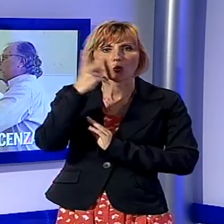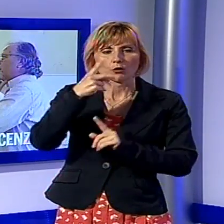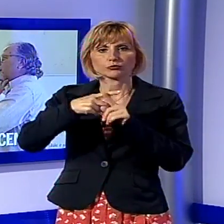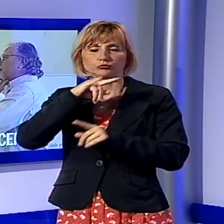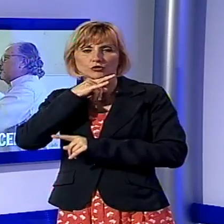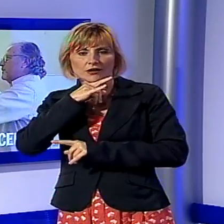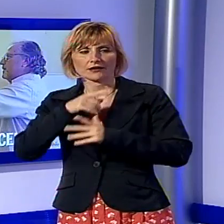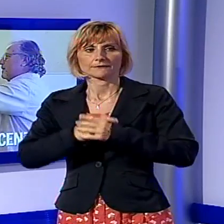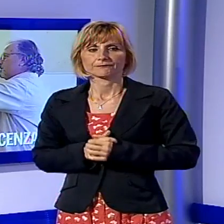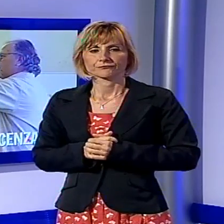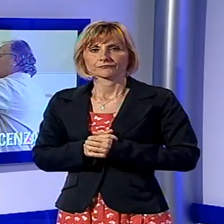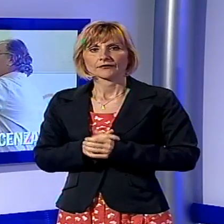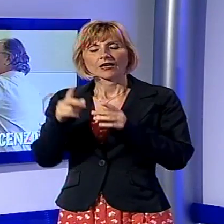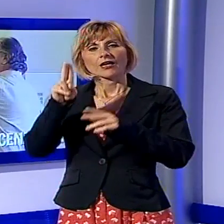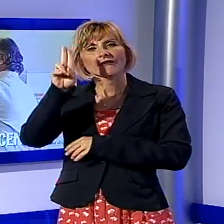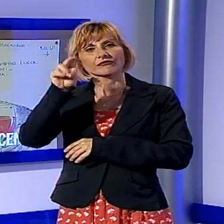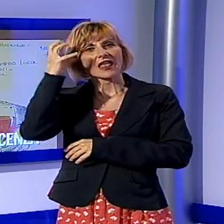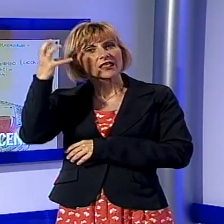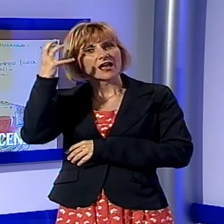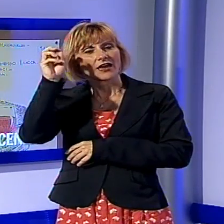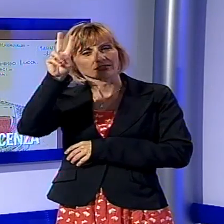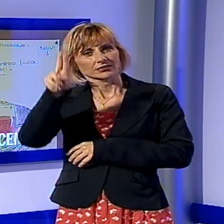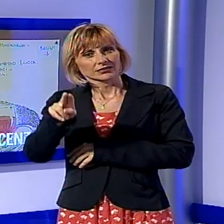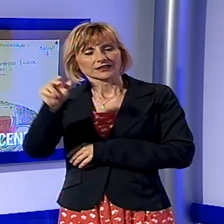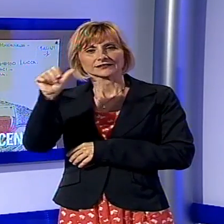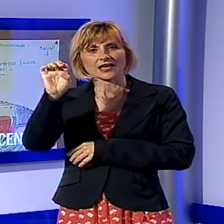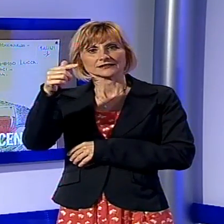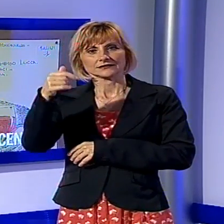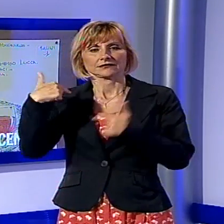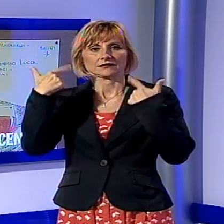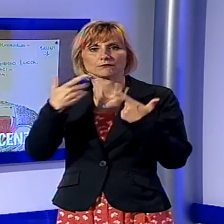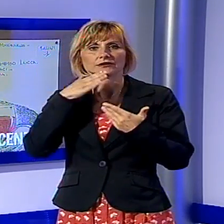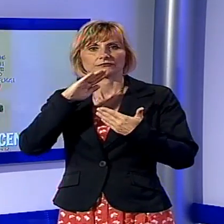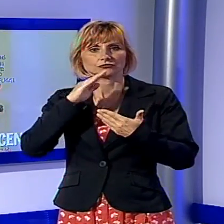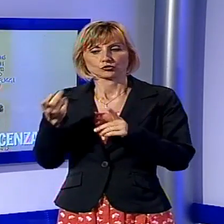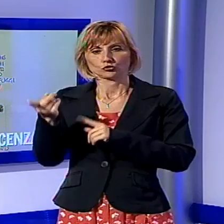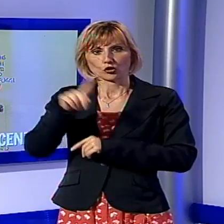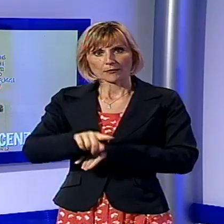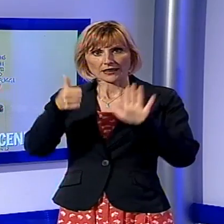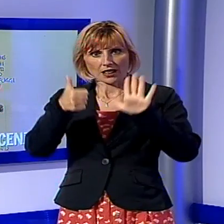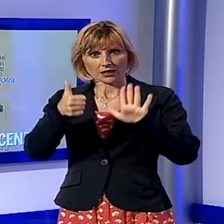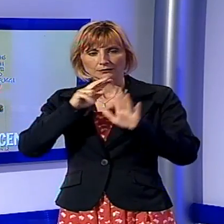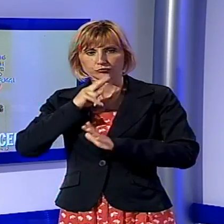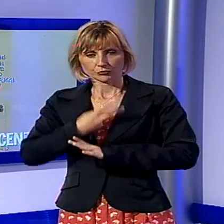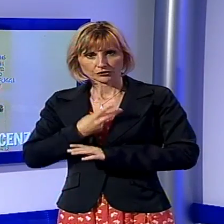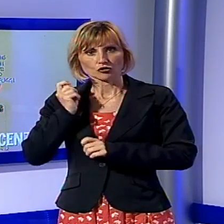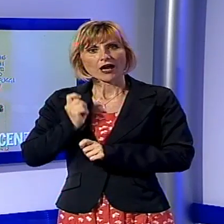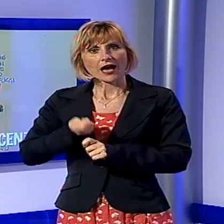Sesti all'asta per beneficenza, domani alle 18 sotto il loggiato di Palazzo Pretorio, l'asta delle opere di Alessandro Sesti,